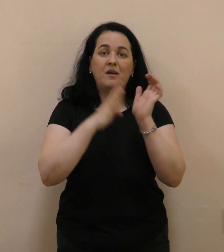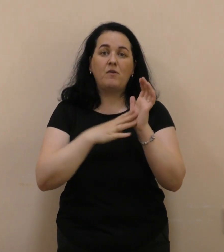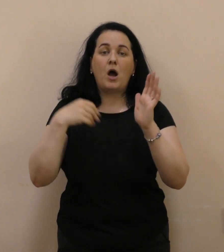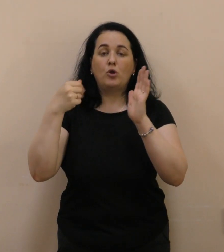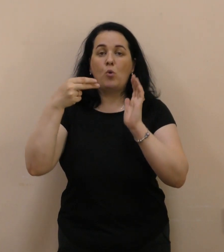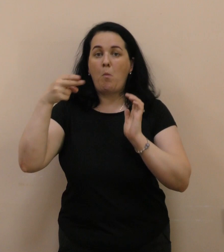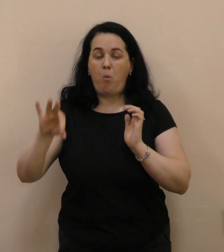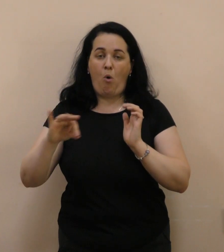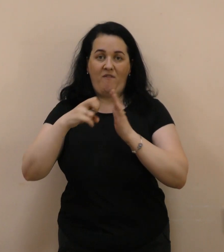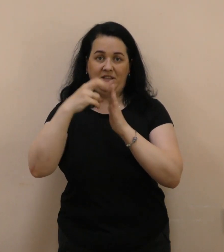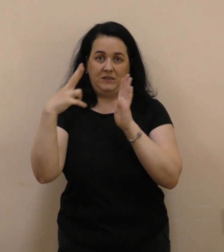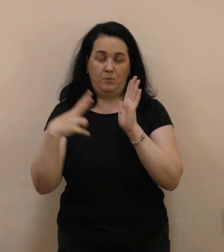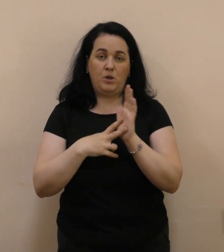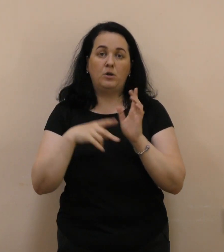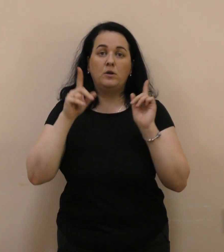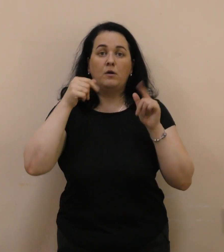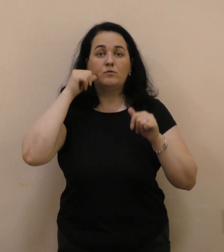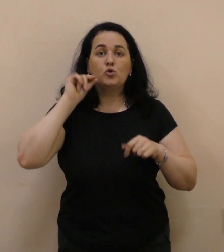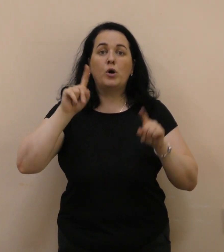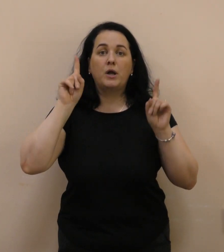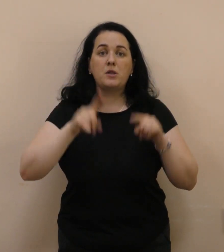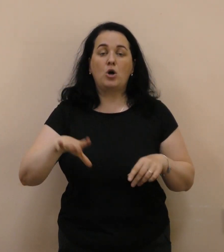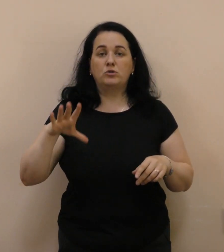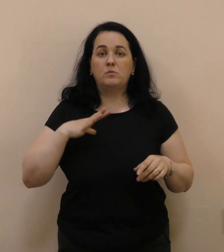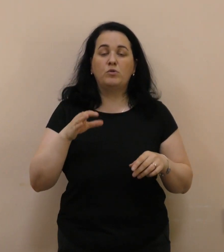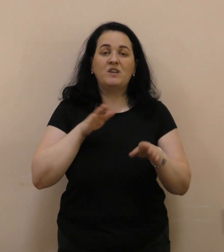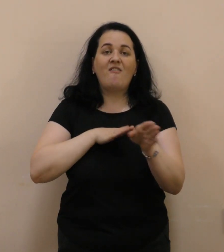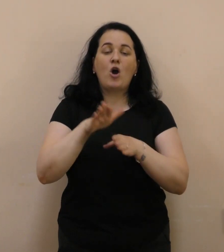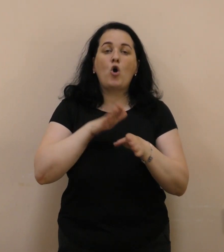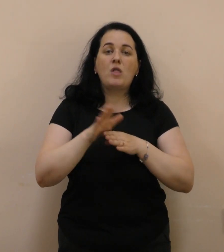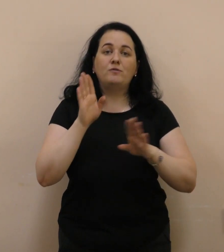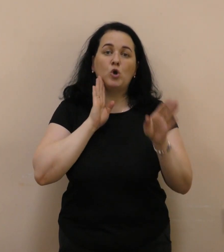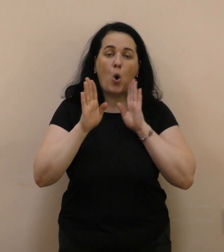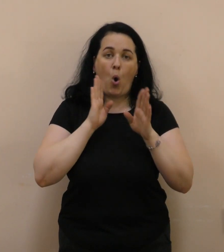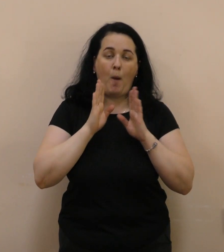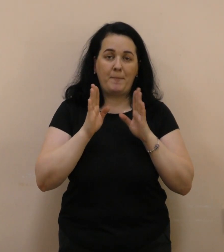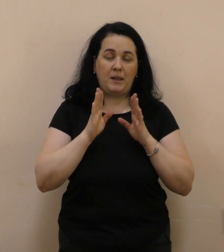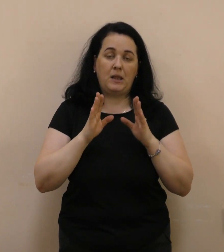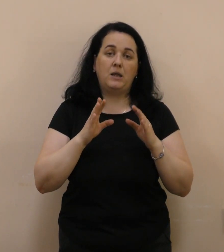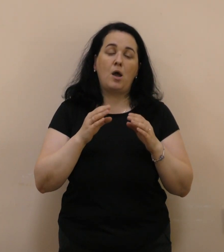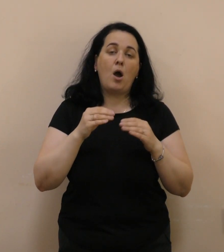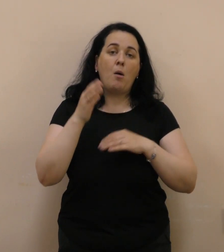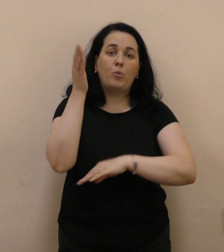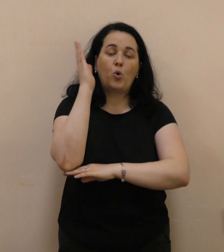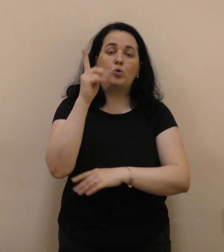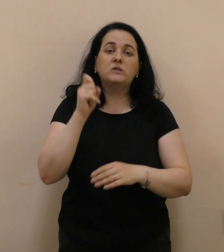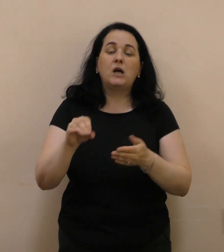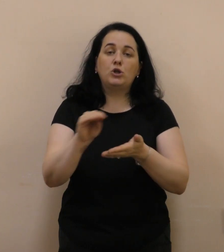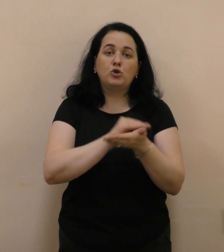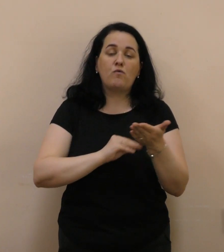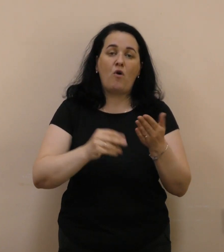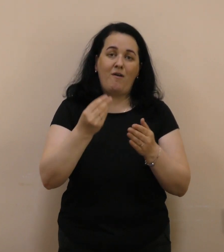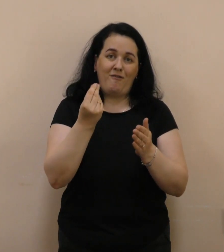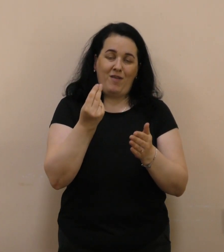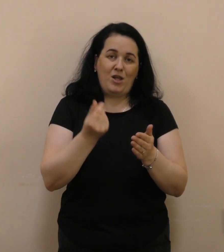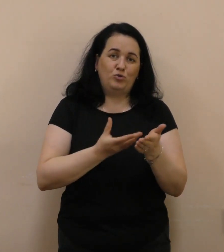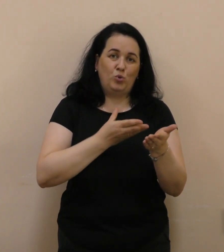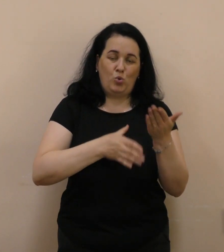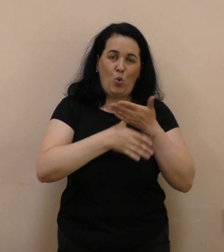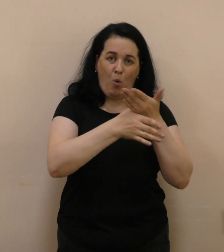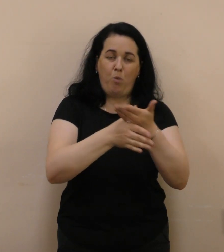18-ї години. Вчора також відбувся виконавчий комітет. Проголосували за чергову фінансову допомогу.